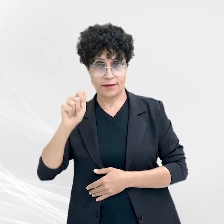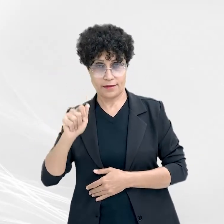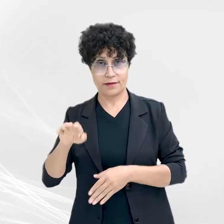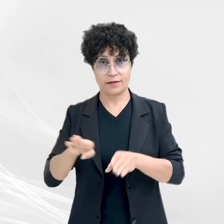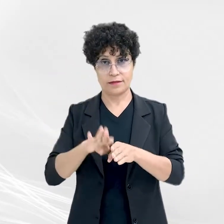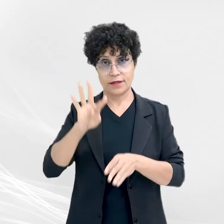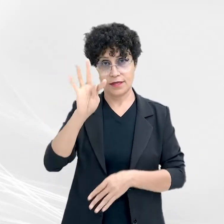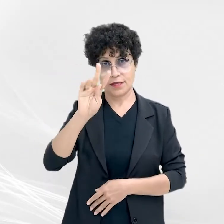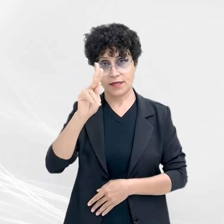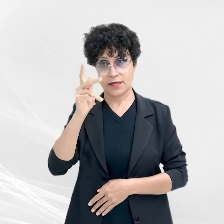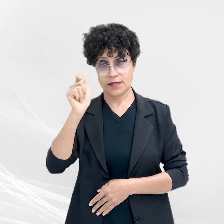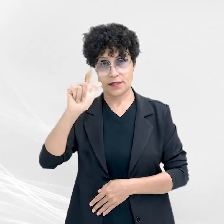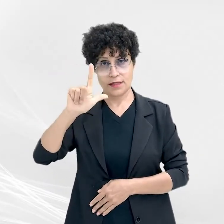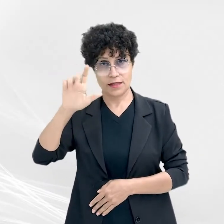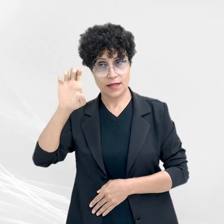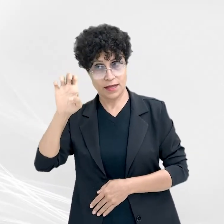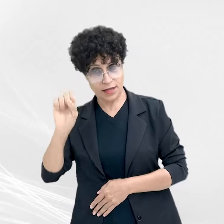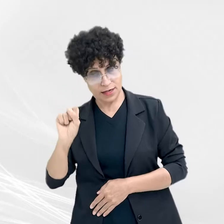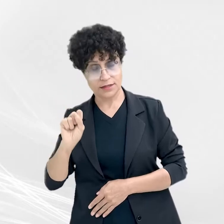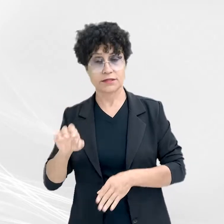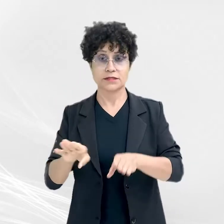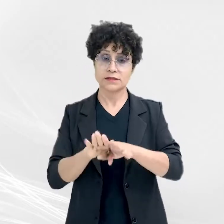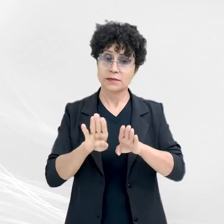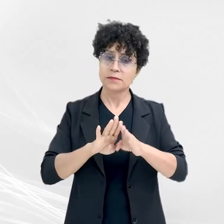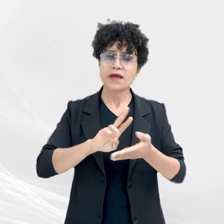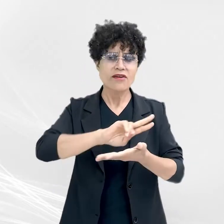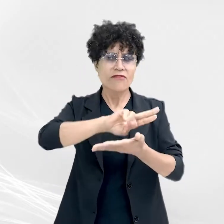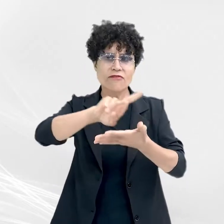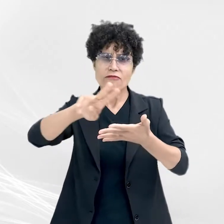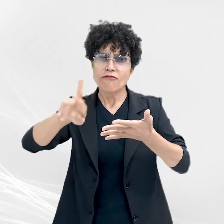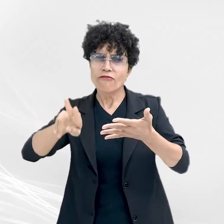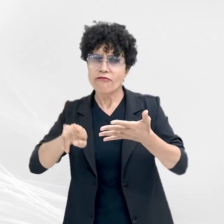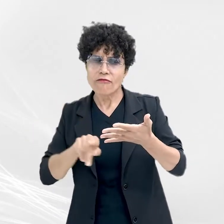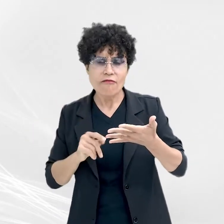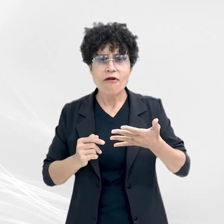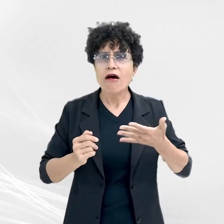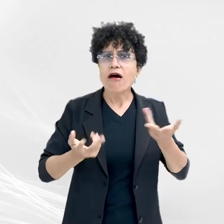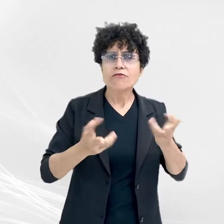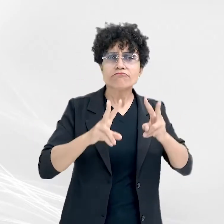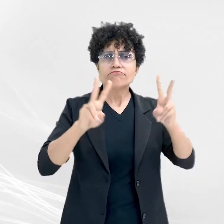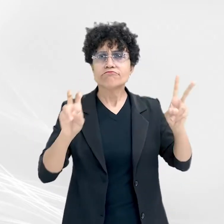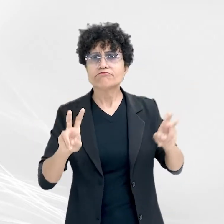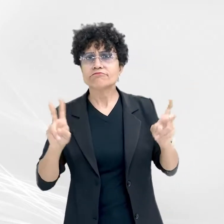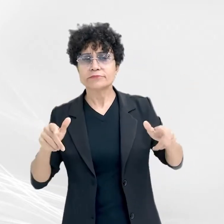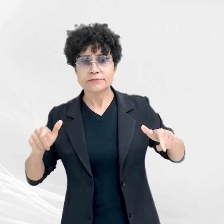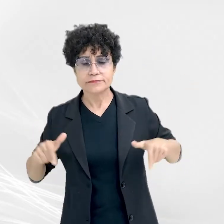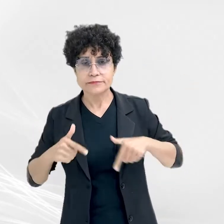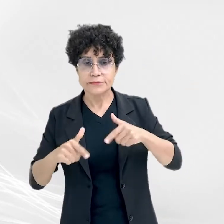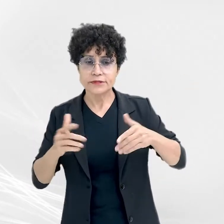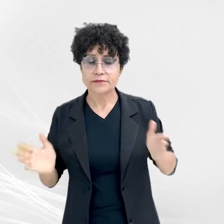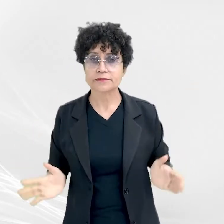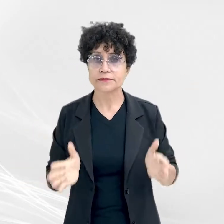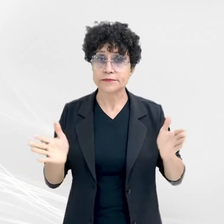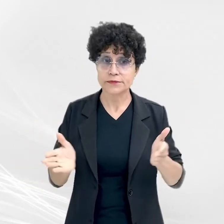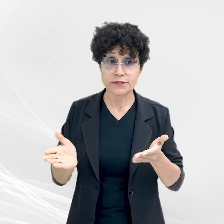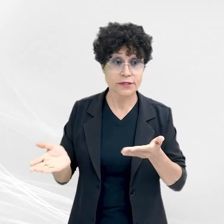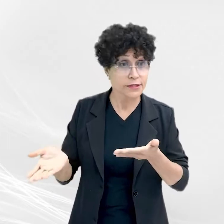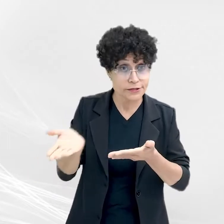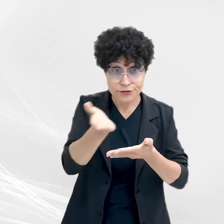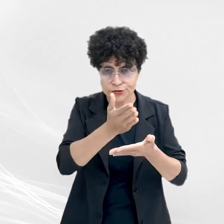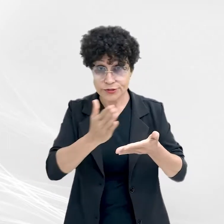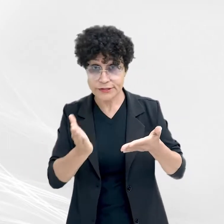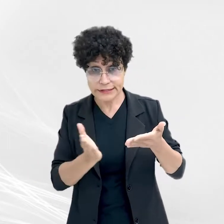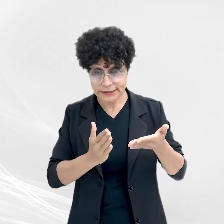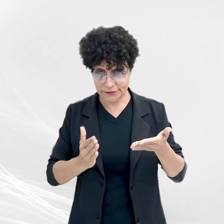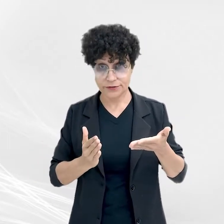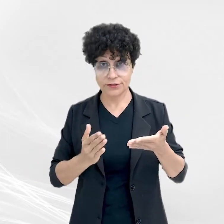Andrade de Souza. Entre outras questões, eles detalharam as ações da iniciativa, que é dividida em